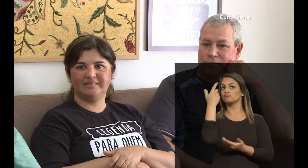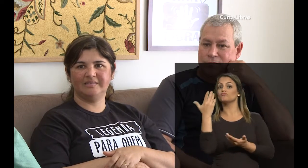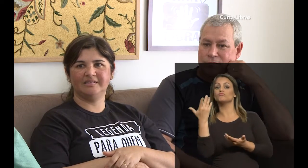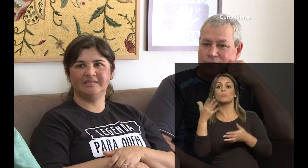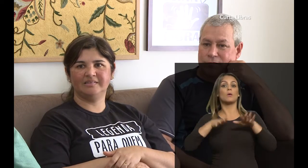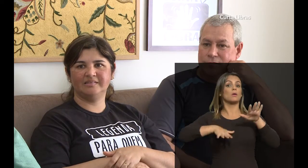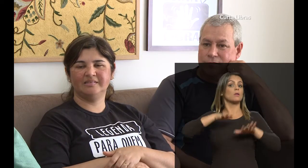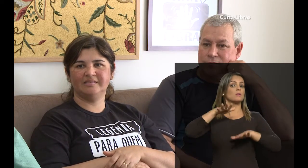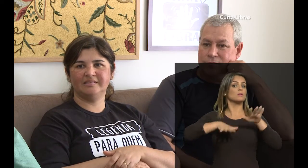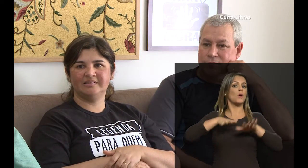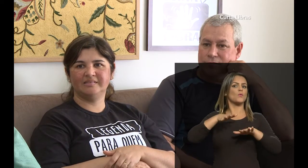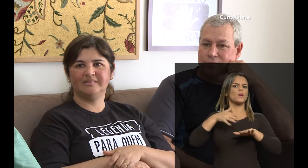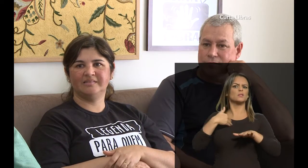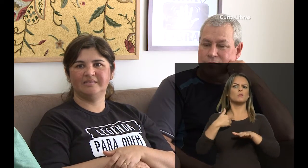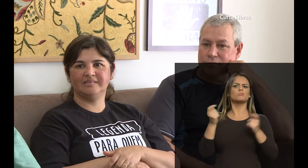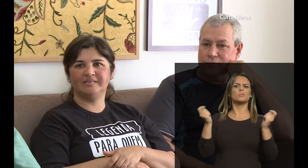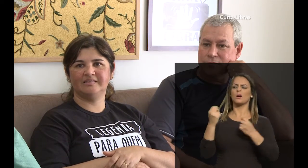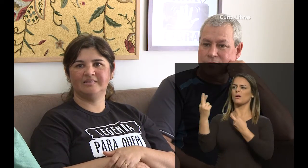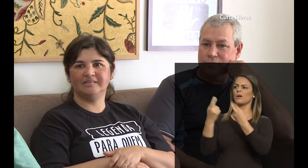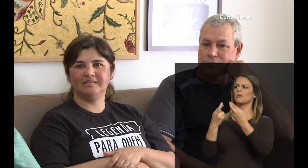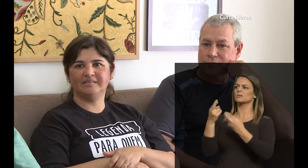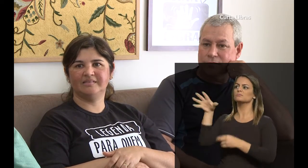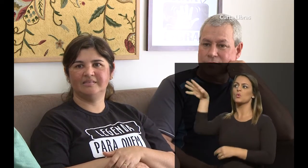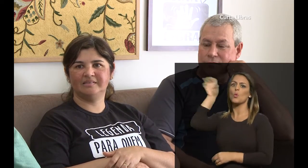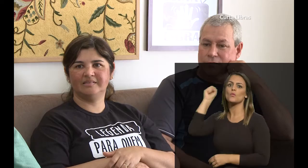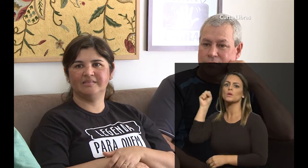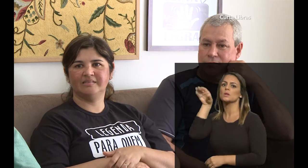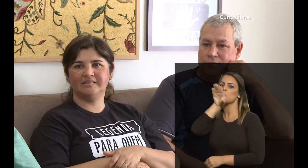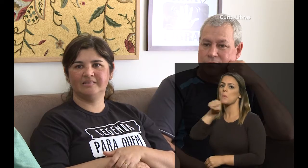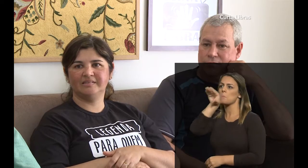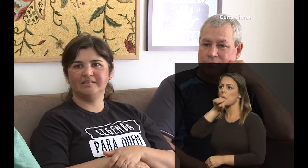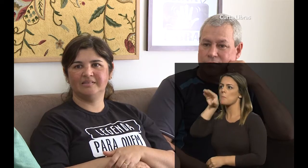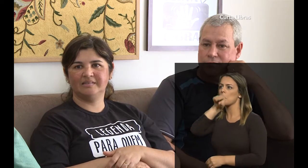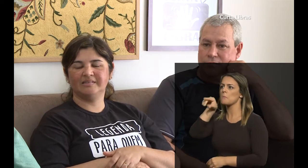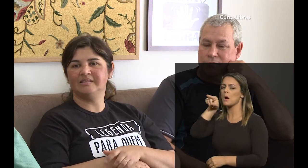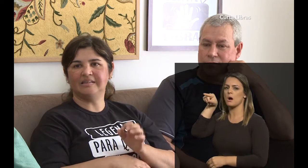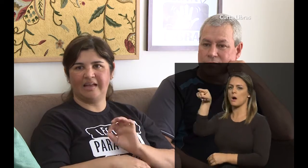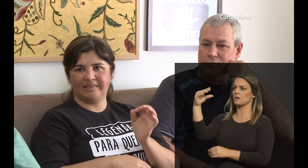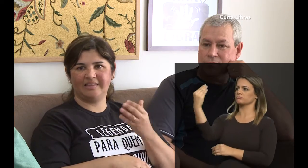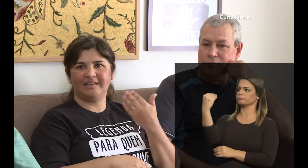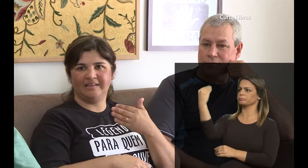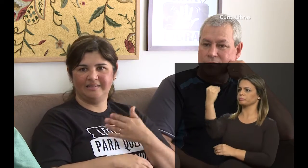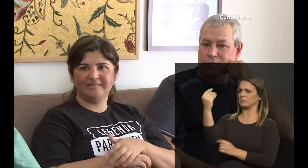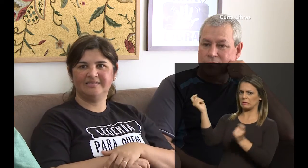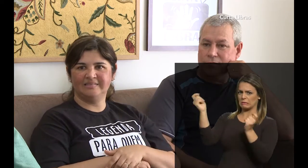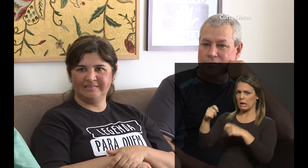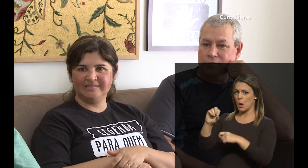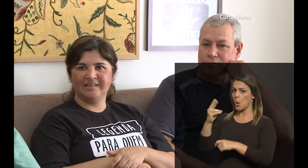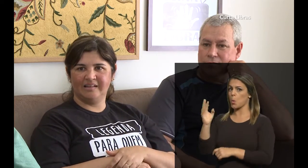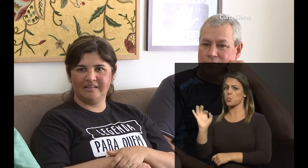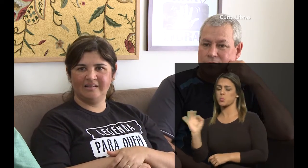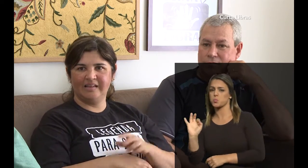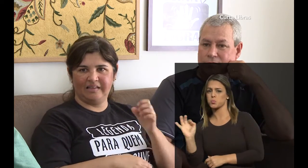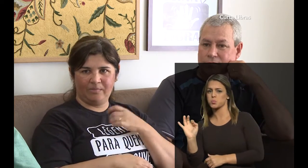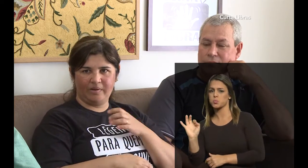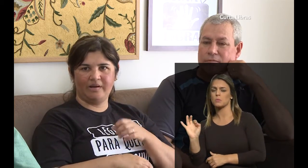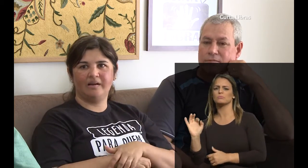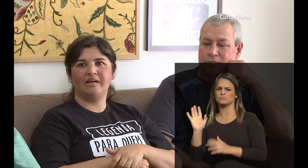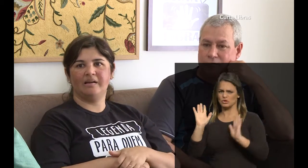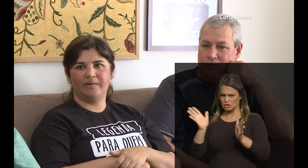relacionar com uma pessoa ouvinte que fosse falante em língua oral ou não. tiveram